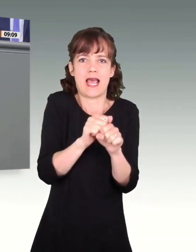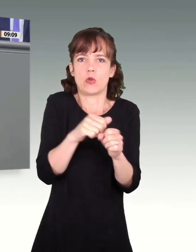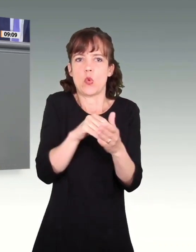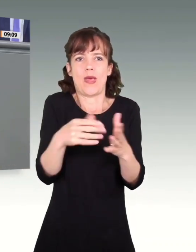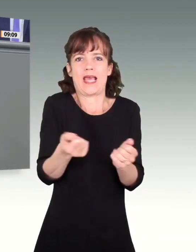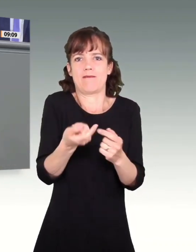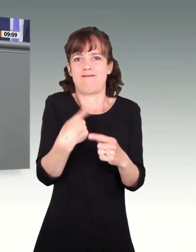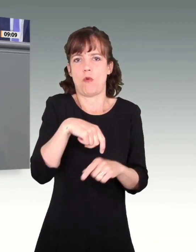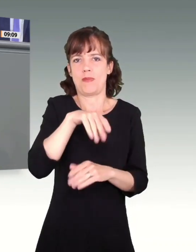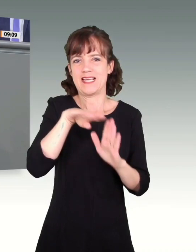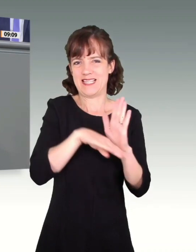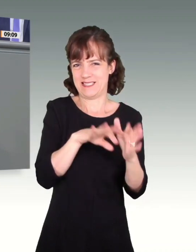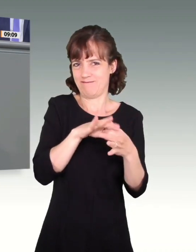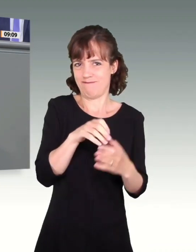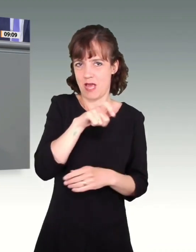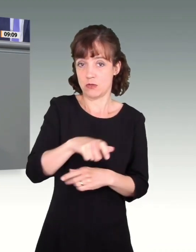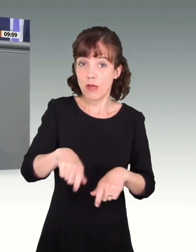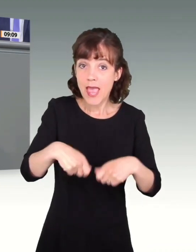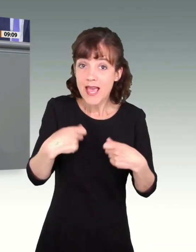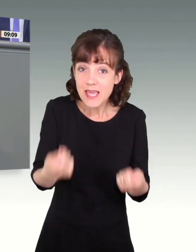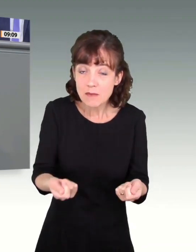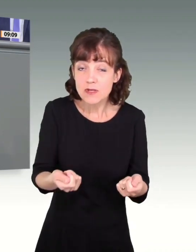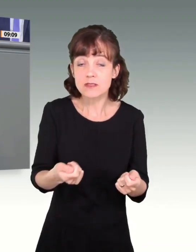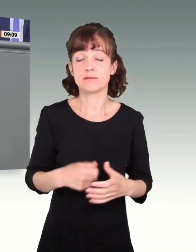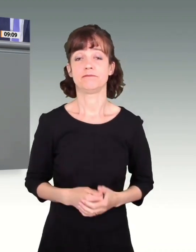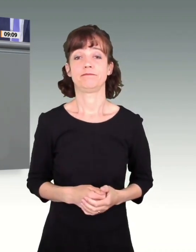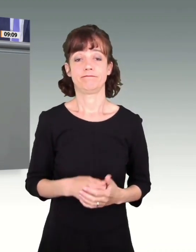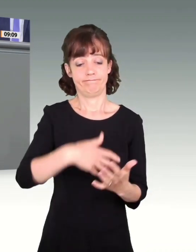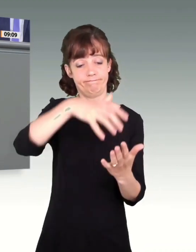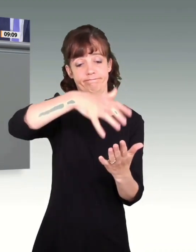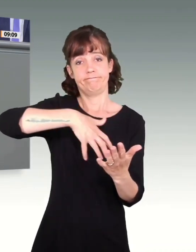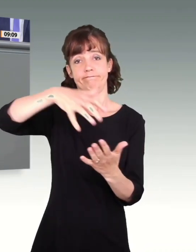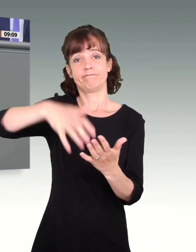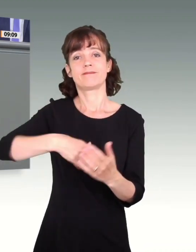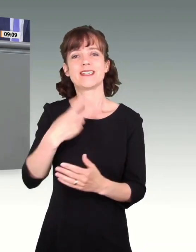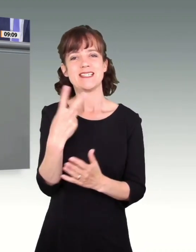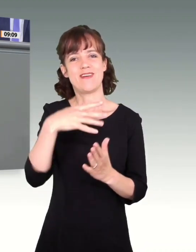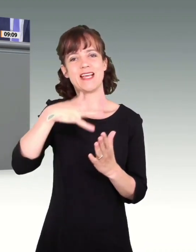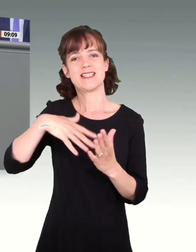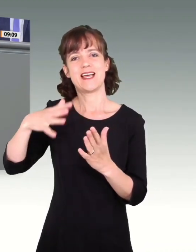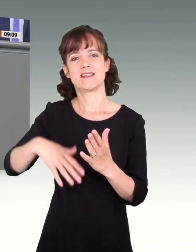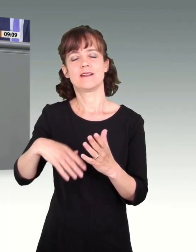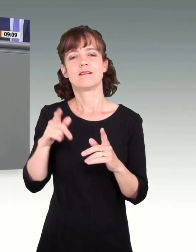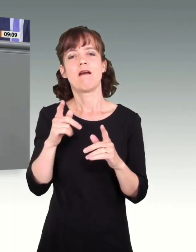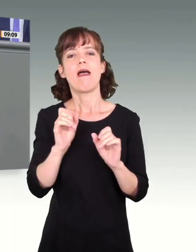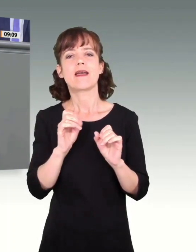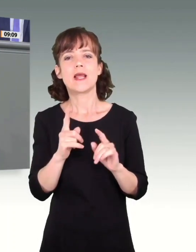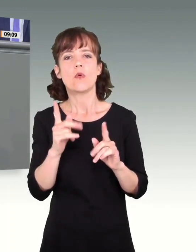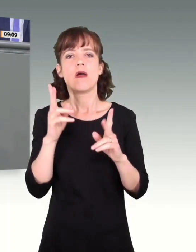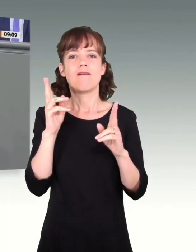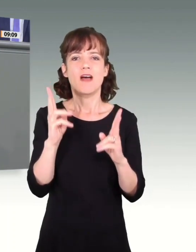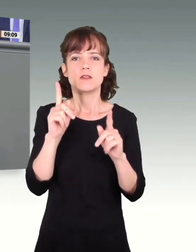Was ist dabei herausgekommen? Eine zweiseitige Leitplankenerklärung. Zwei